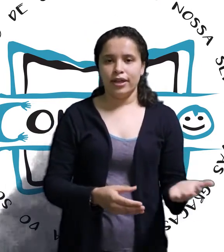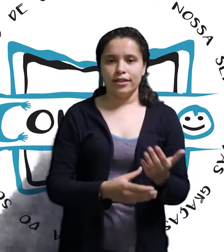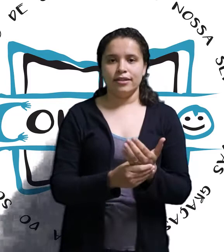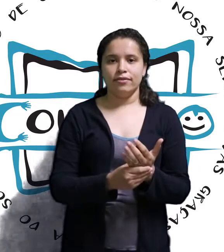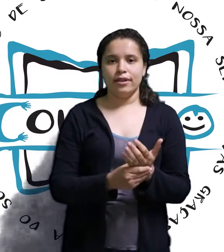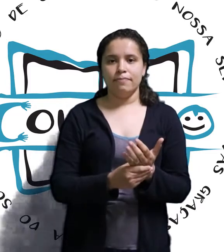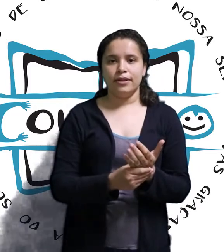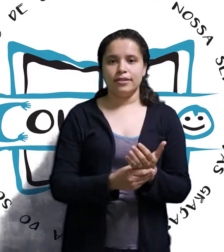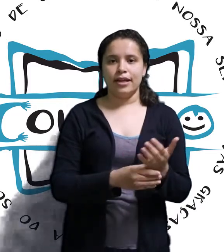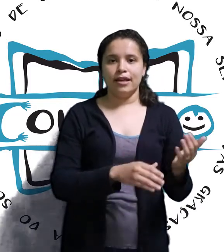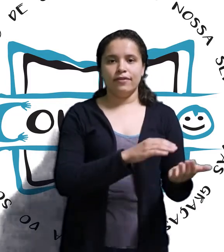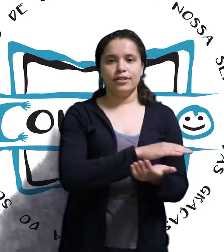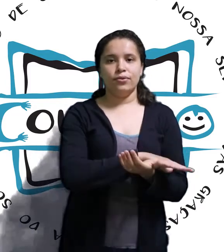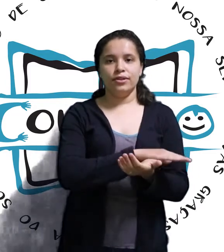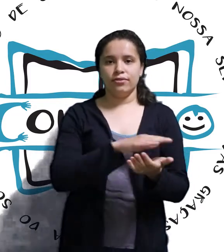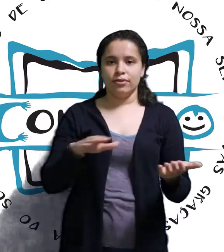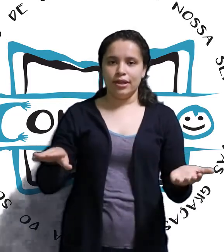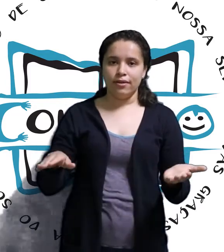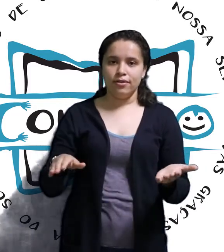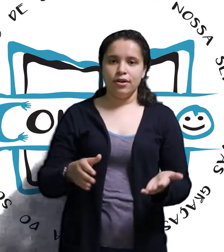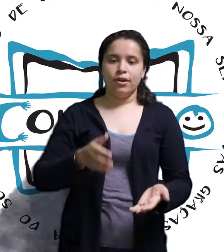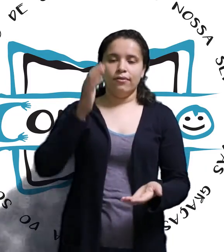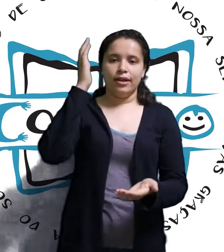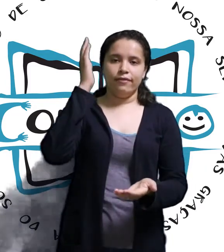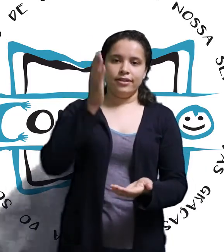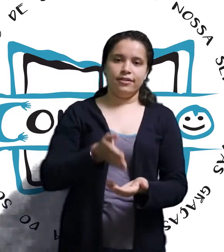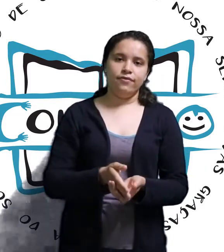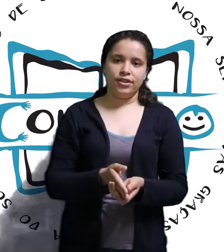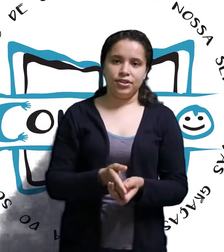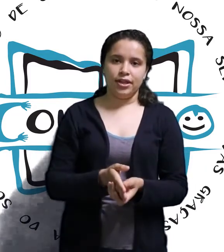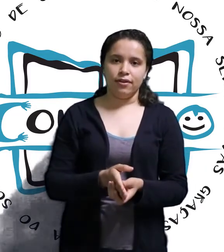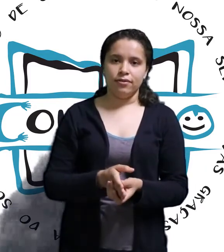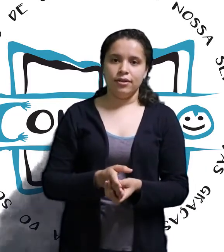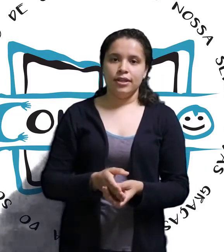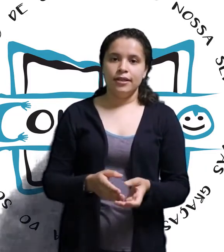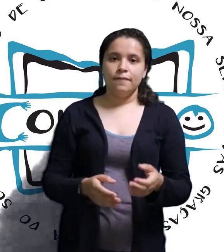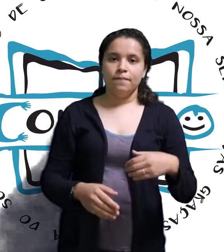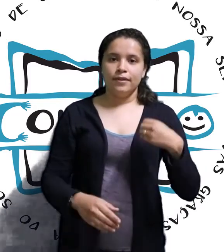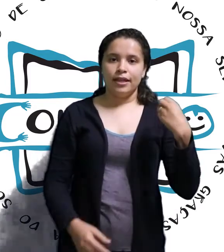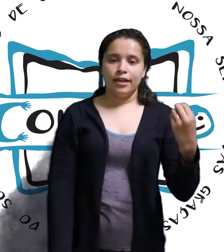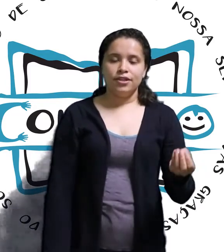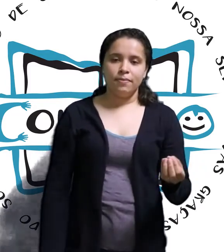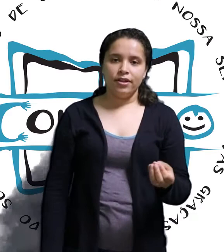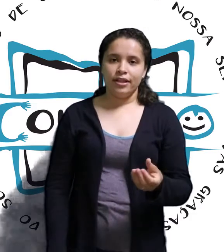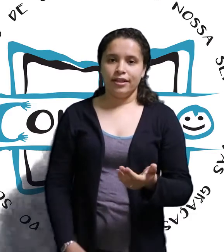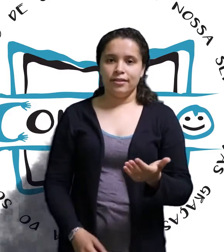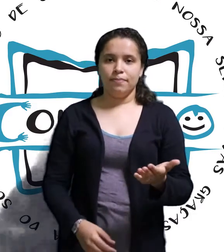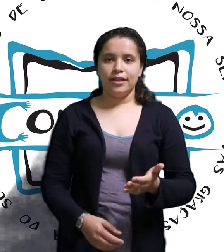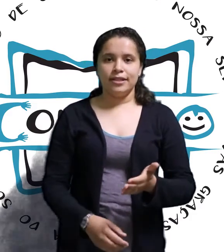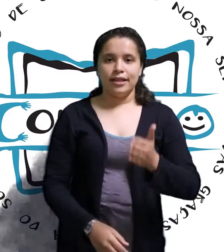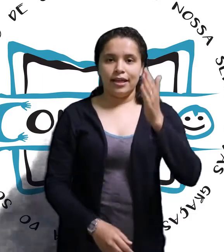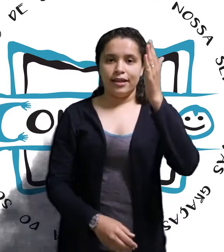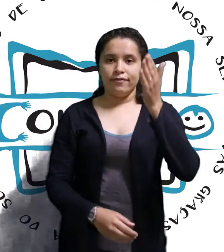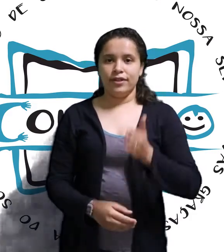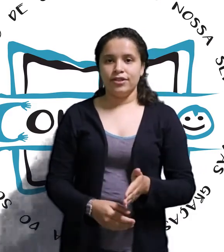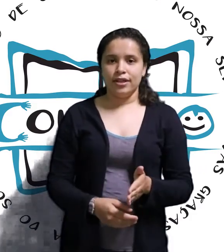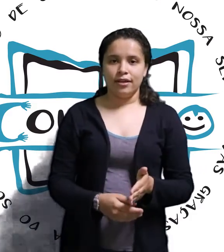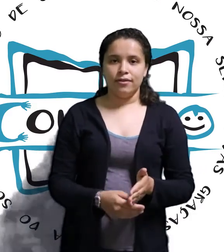organização da empresa? Ela vai ser horizontal ou ela vai ser vertical? Na grande maioria das empresas ela é vertical,